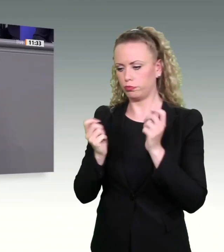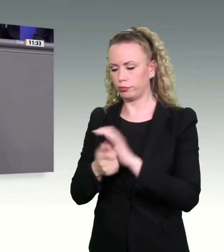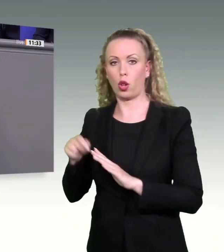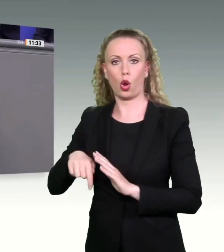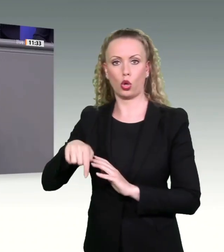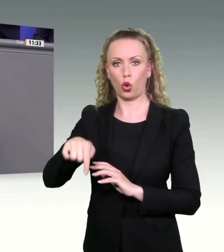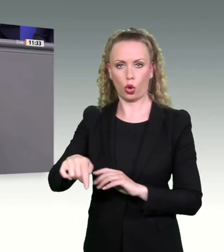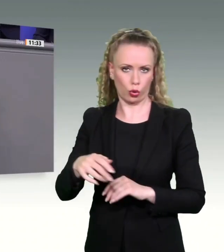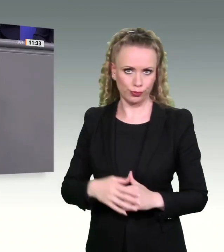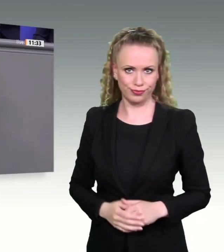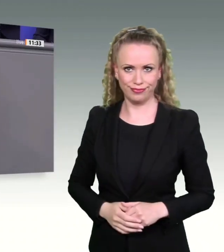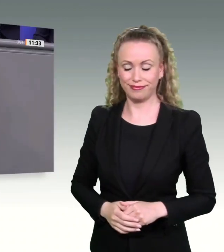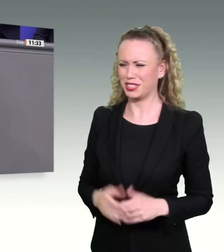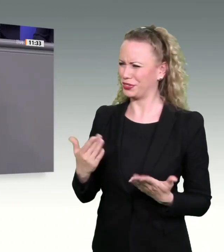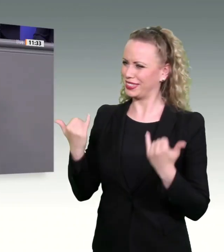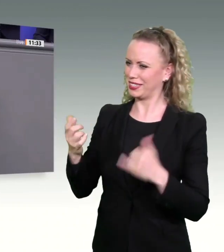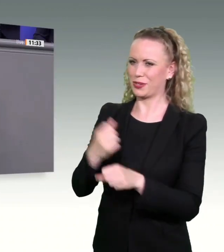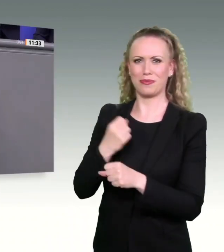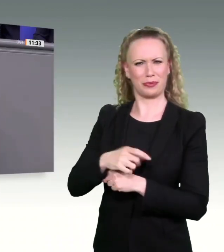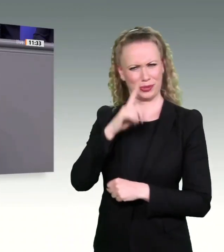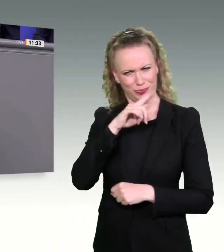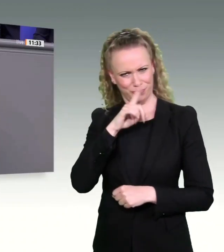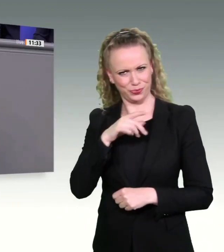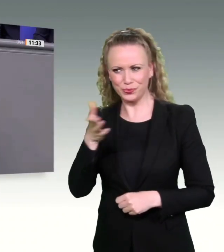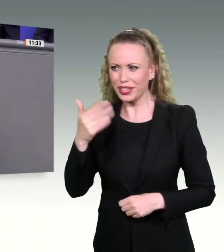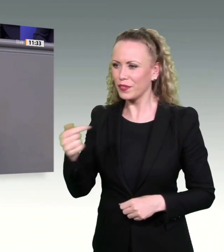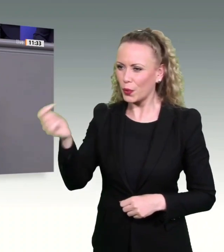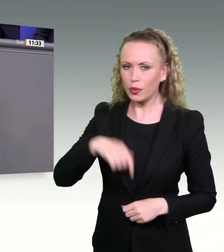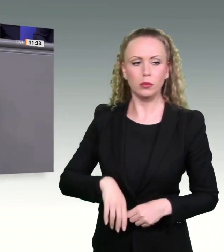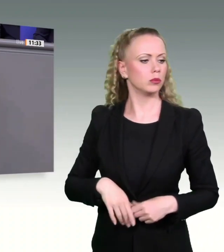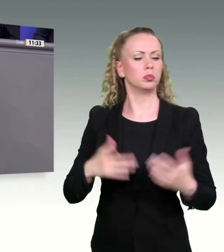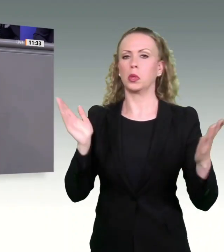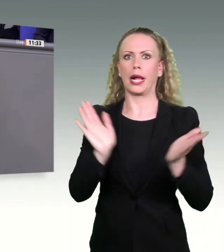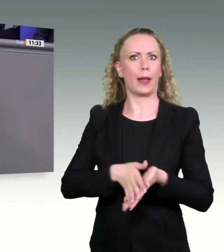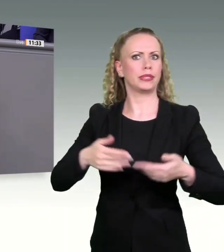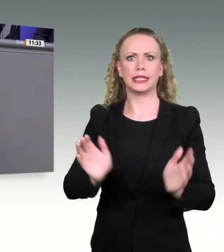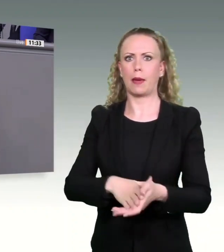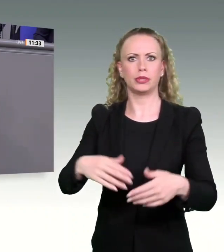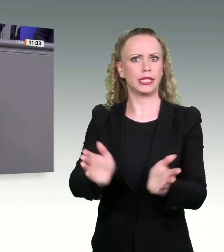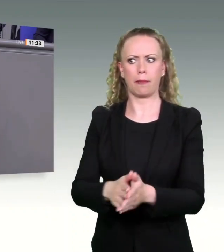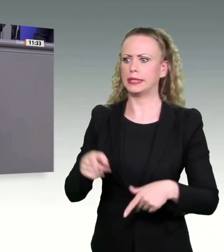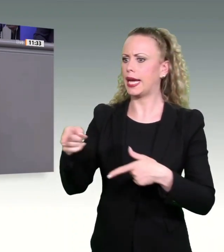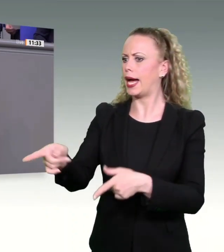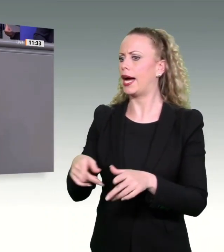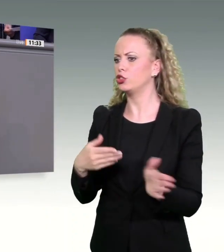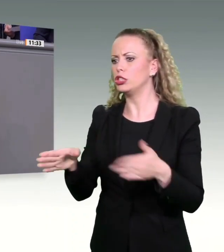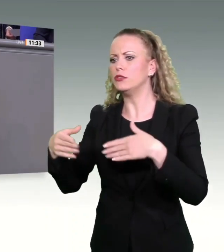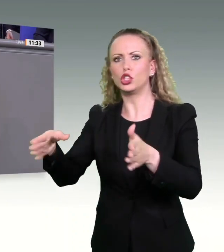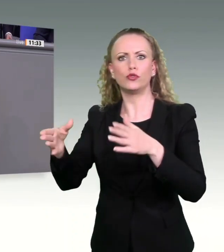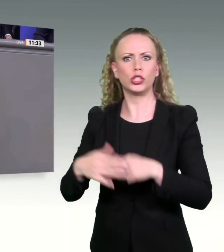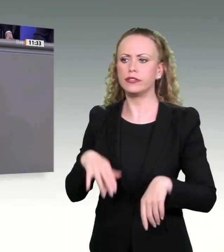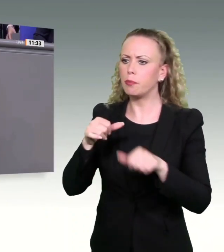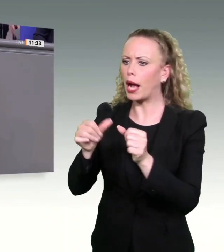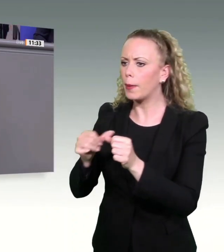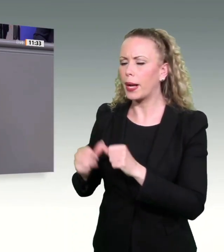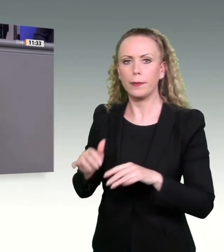finde ich es ja amüsant. Sie kommen jetzt her und sagen, da funktioniert alles nicht, da gibt es Mängel. Das sind Mängel, die